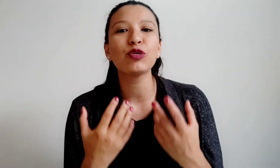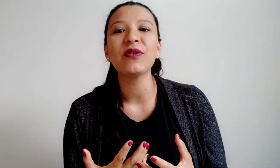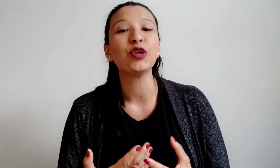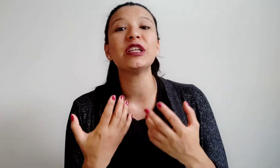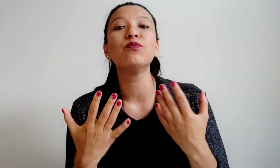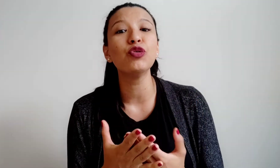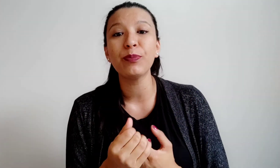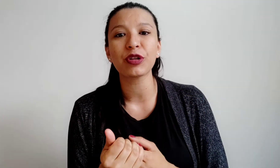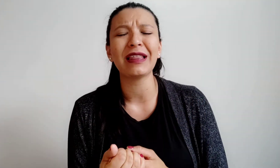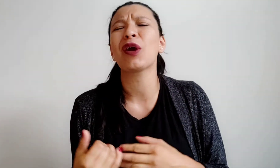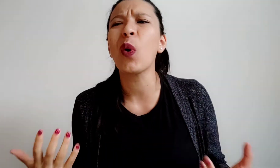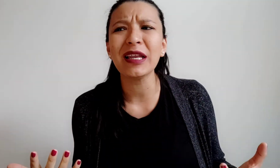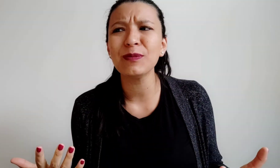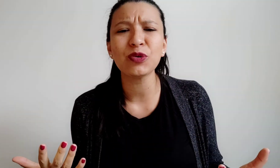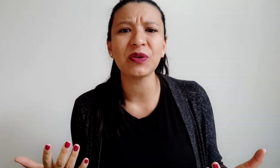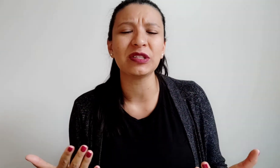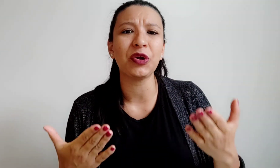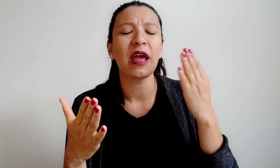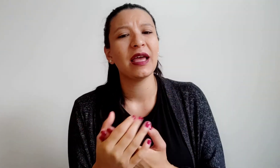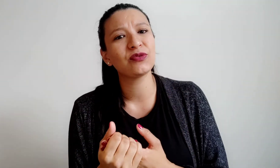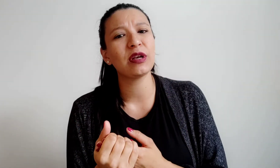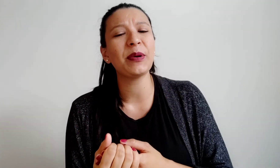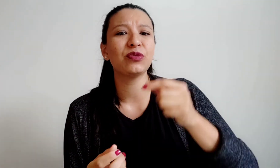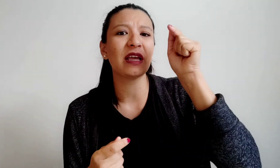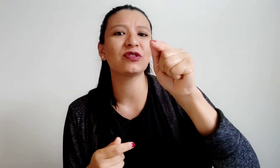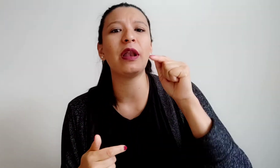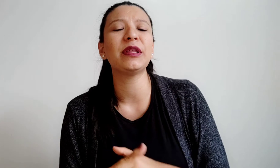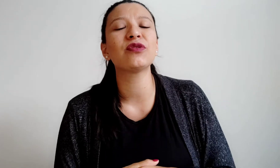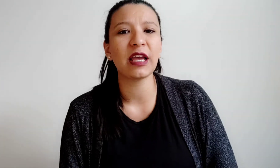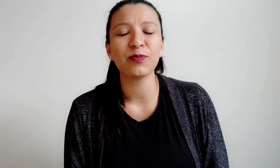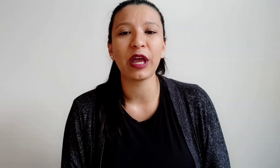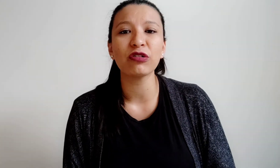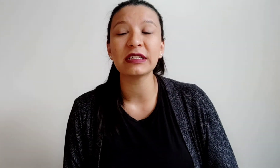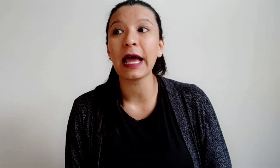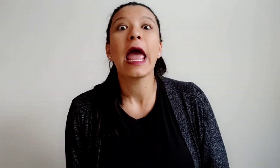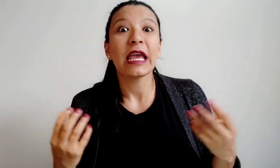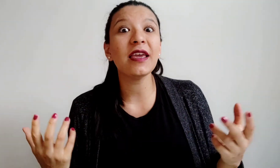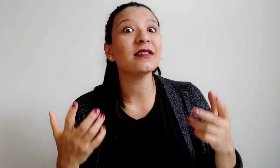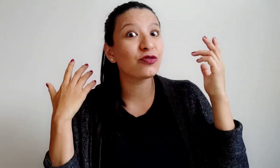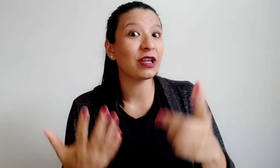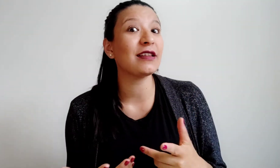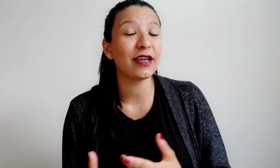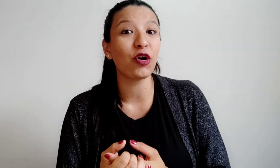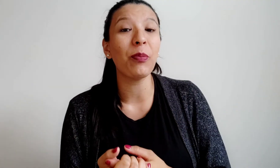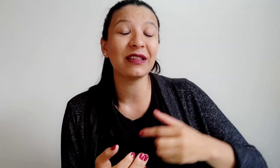motivación es muy importante. ¿Cuál es mi motivación? Esa es una pregunta que solamente ustedes pueden contestar y si ustedes la quieren compartir